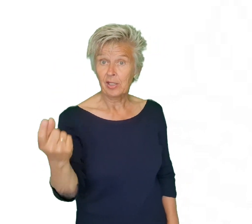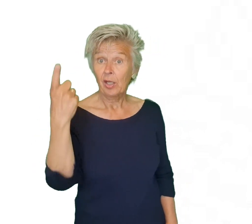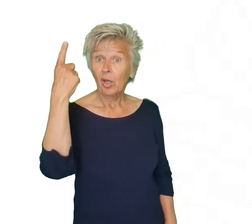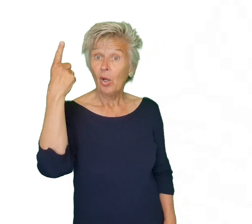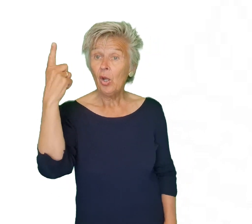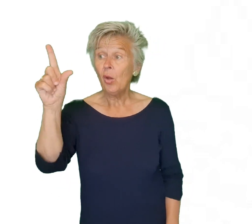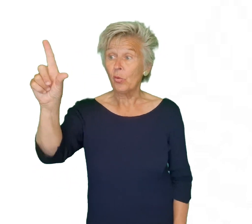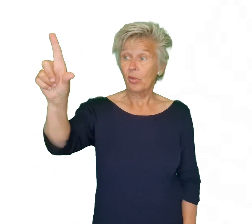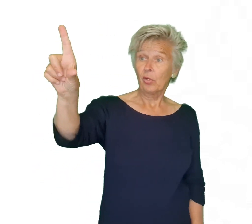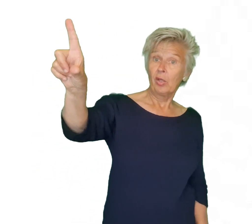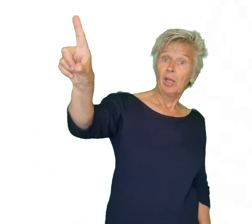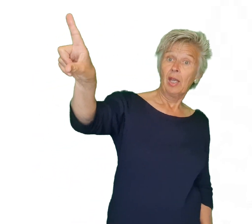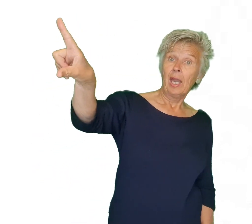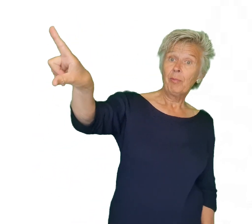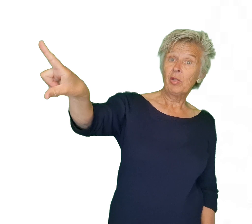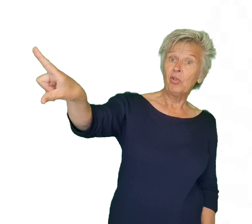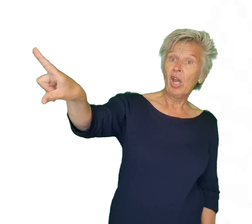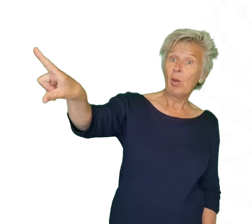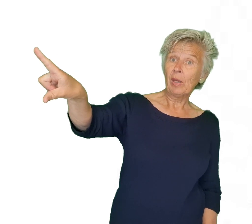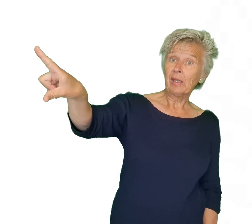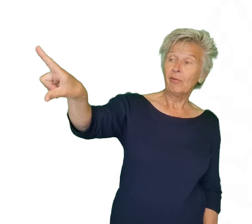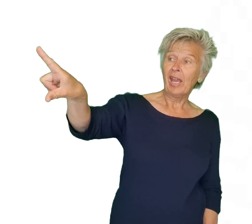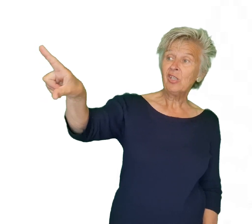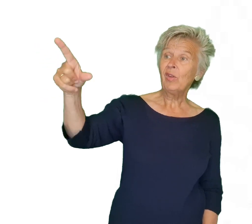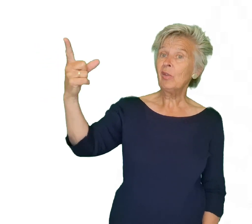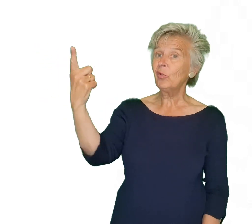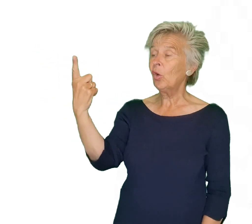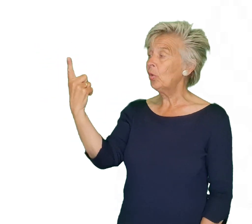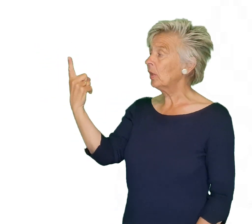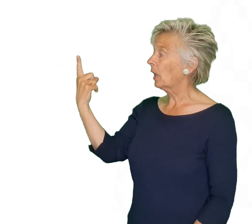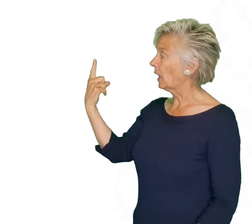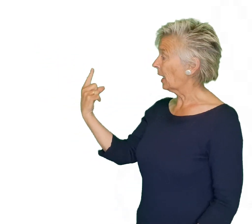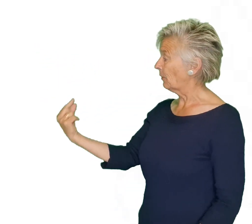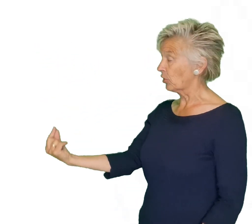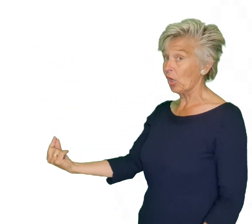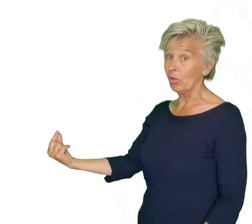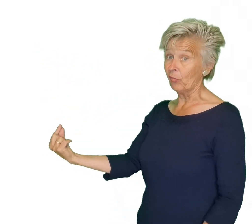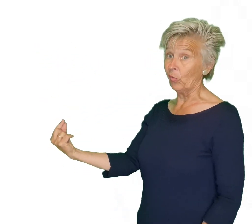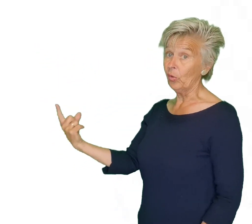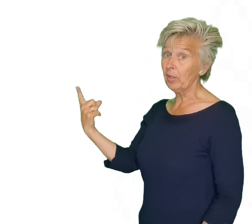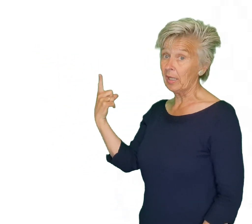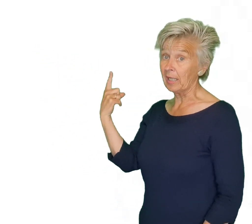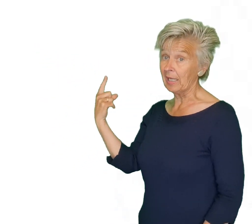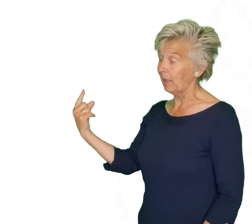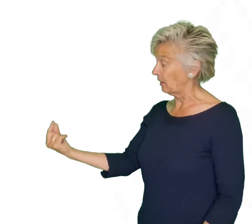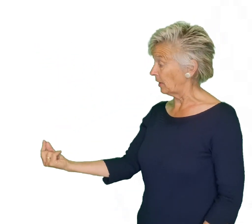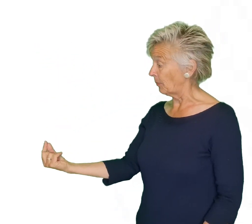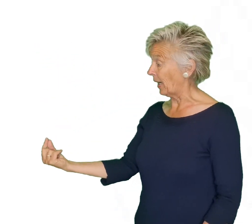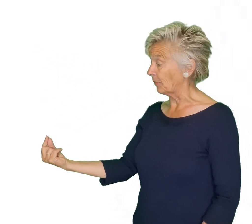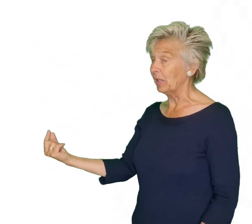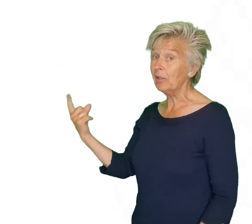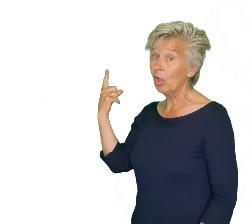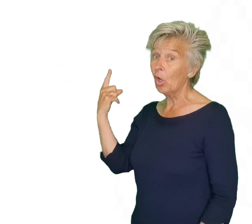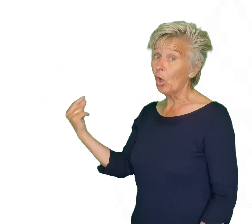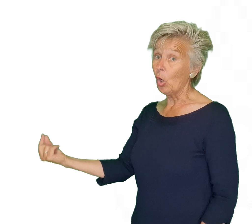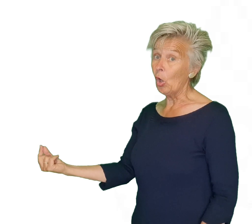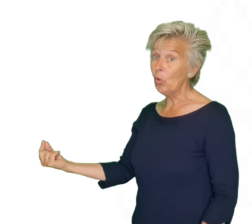Leuk Heb je de duim en de wijsvinger voor nodig Dan ga je wat schuin naar voren En je maakt hem dicht Leuk